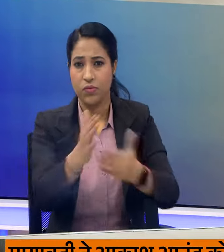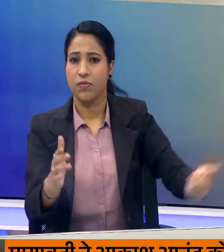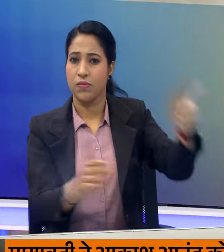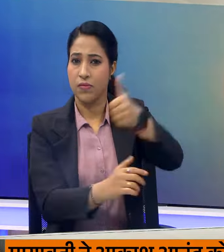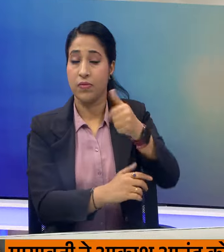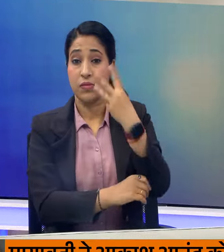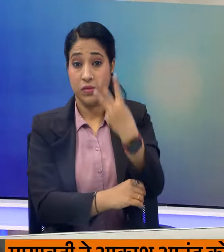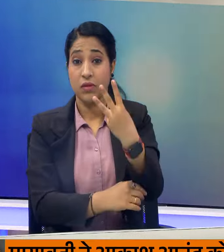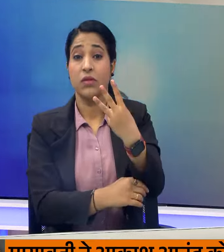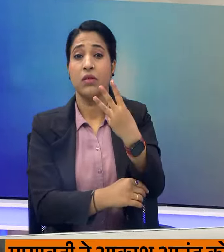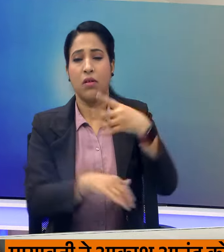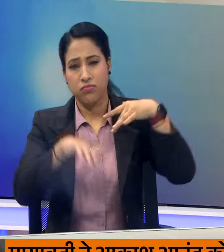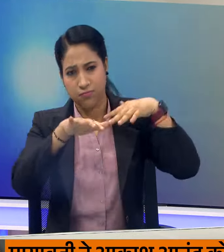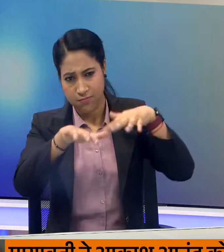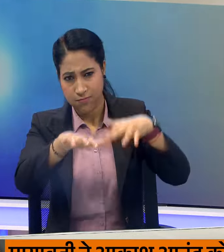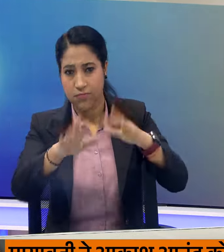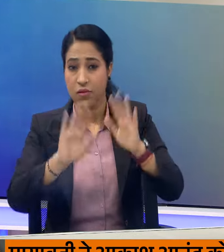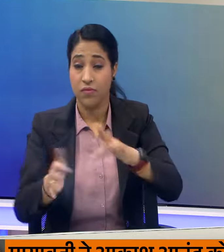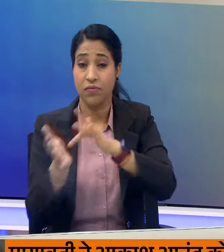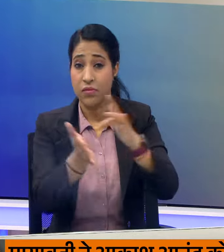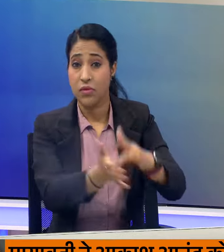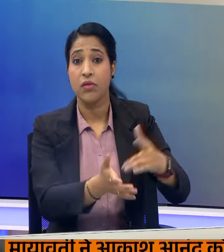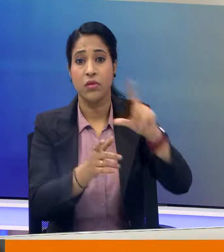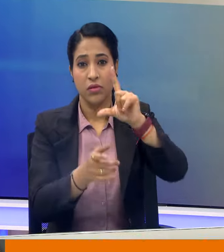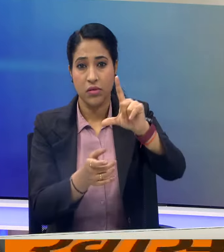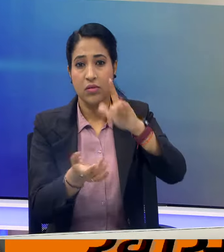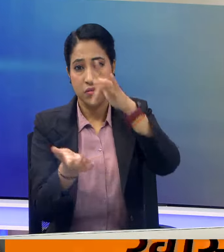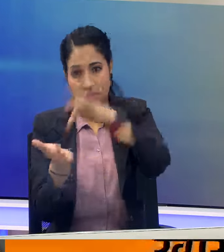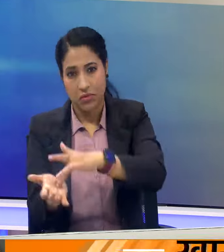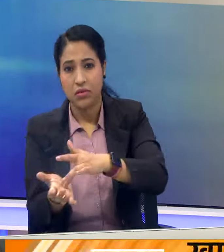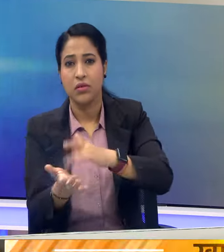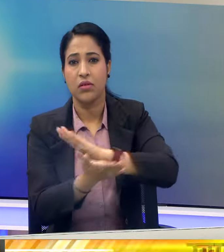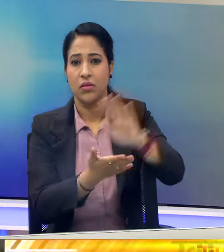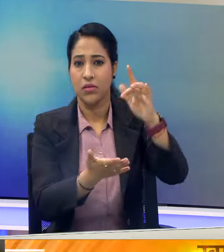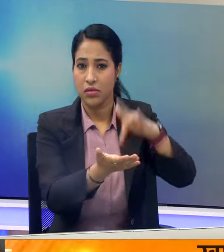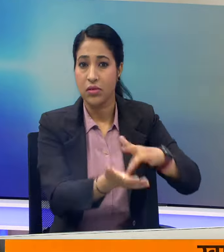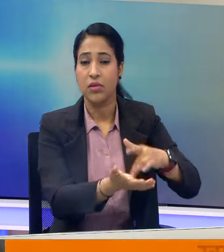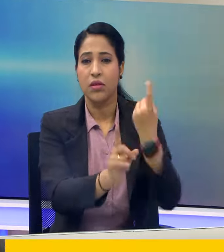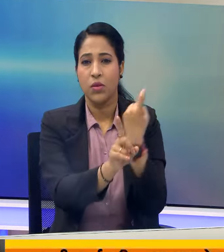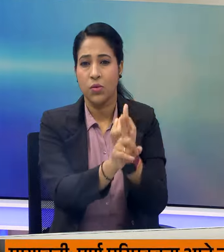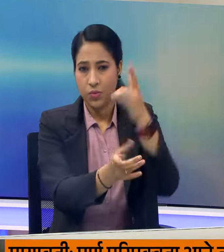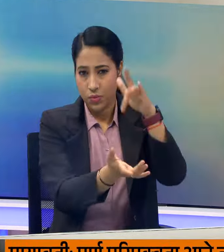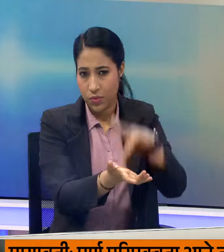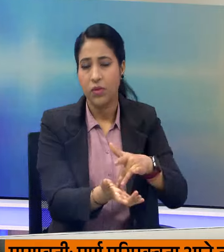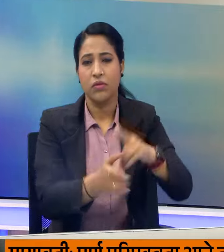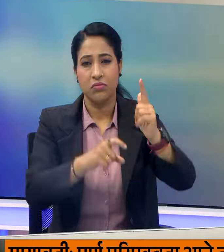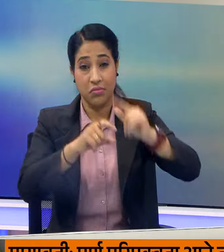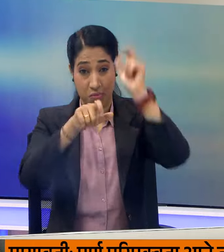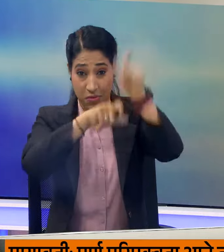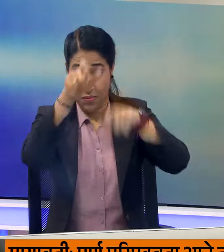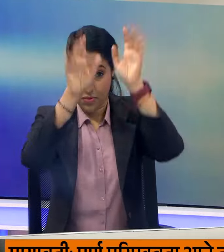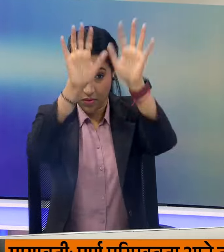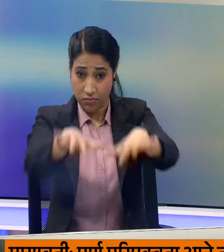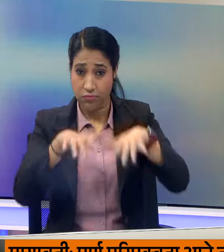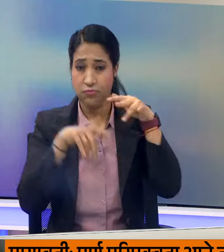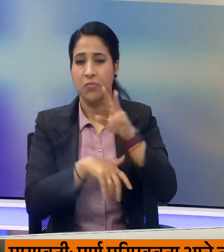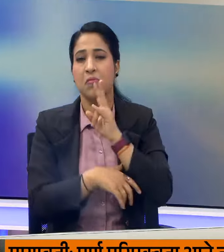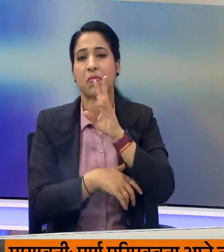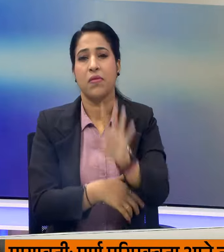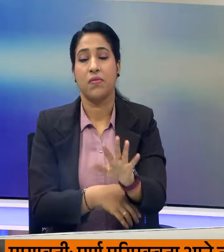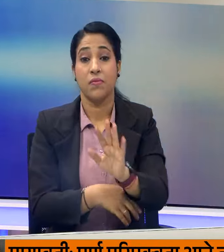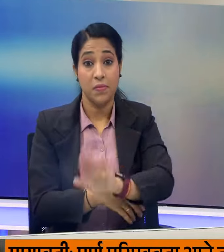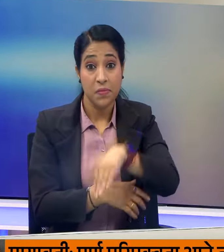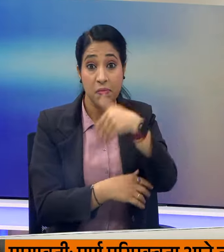तीन चुनावी रैली करेंगे इस दोरान वो लखीन पूर खीरी हर दोई और कन्नौज में चुनावी जनसभा को संबोदित करेंगे